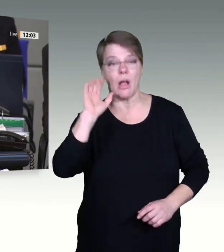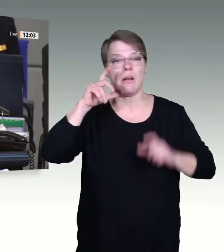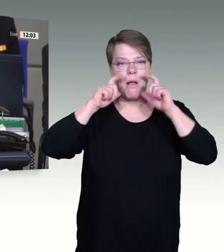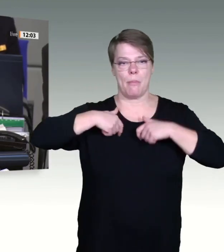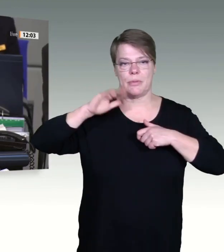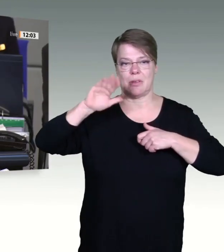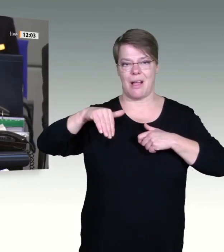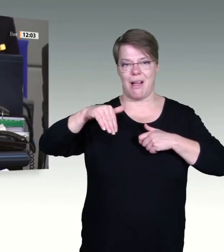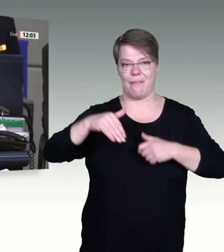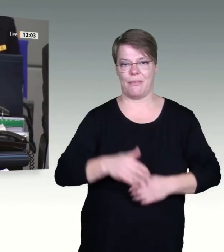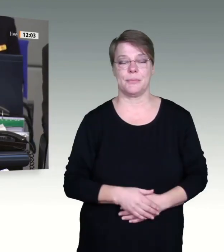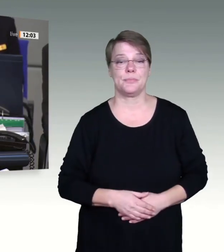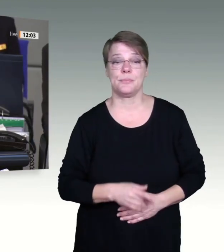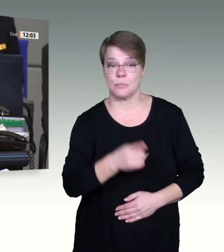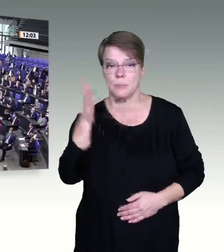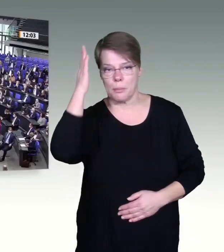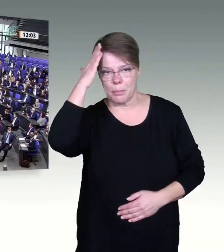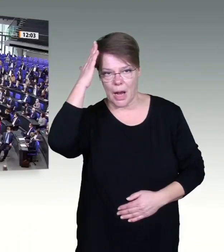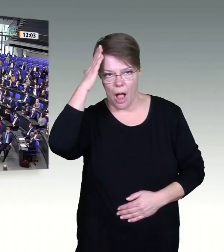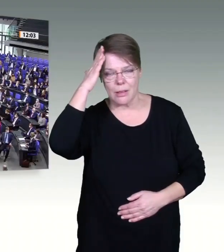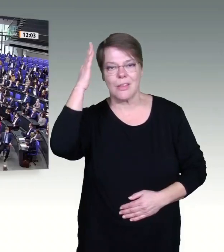Wer stimmt dafür?